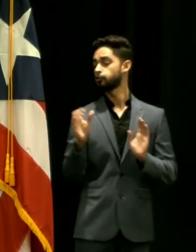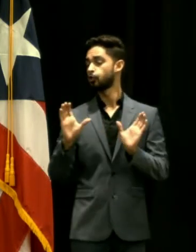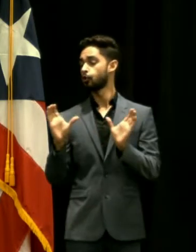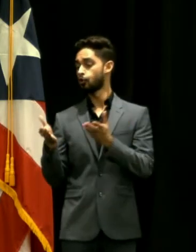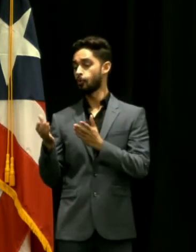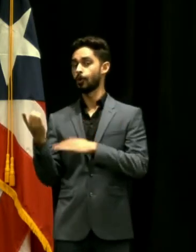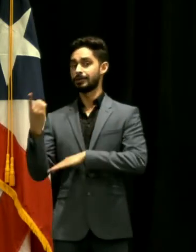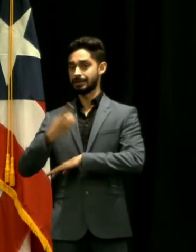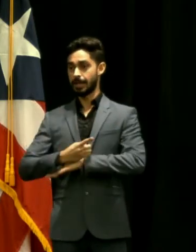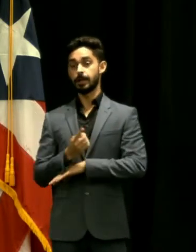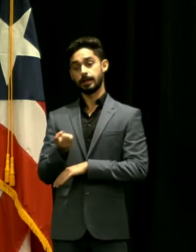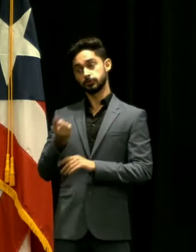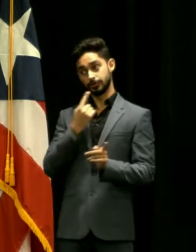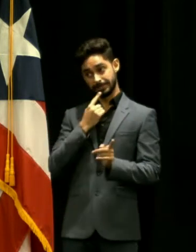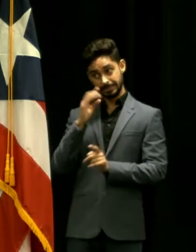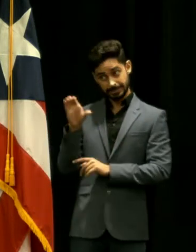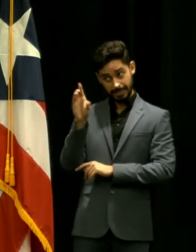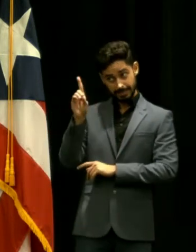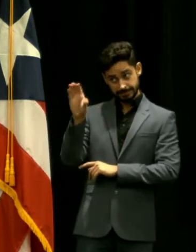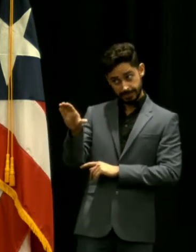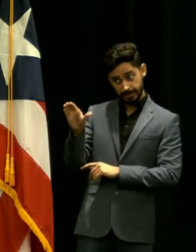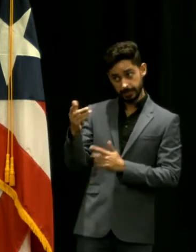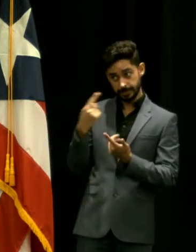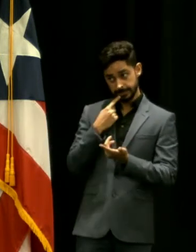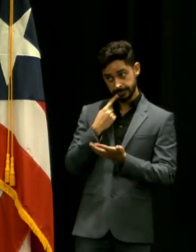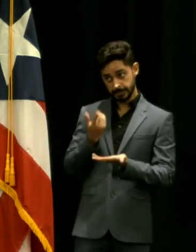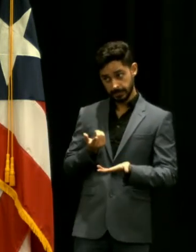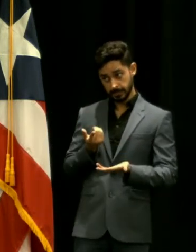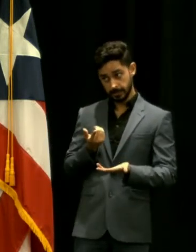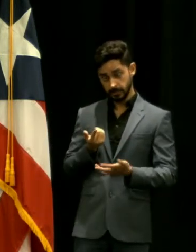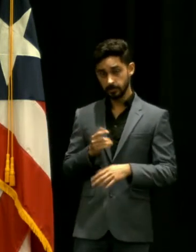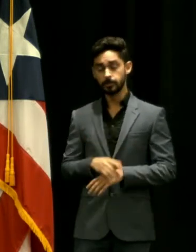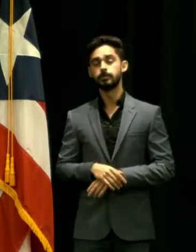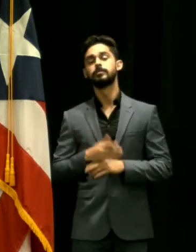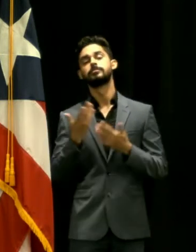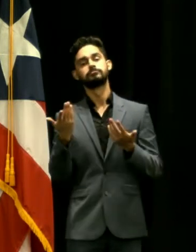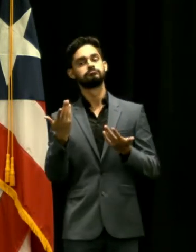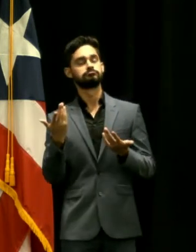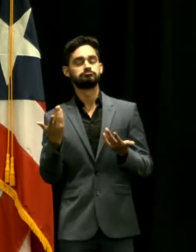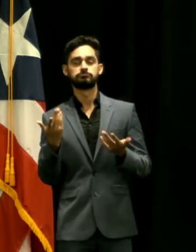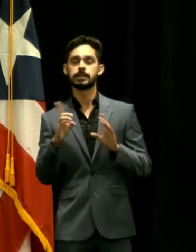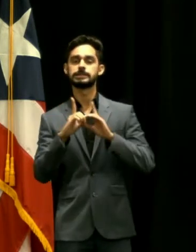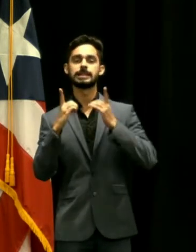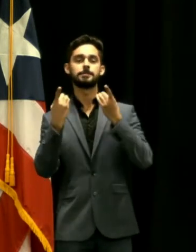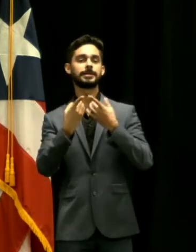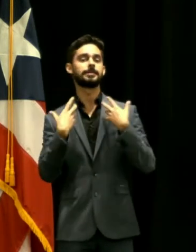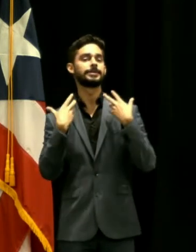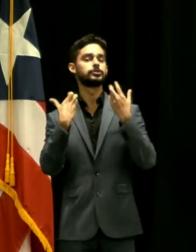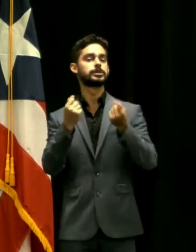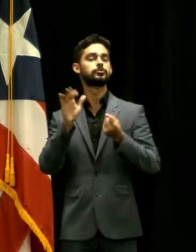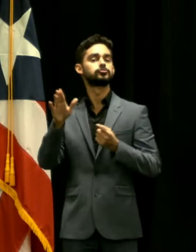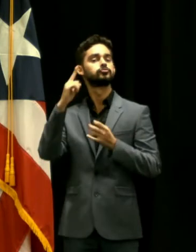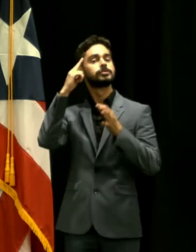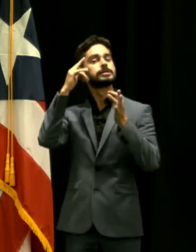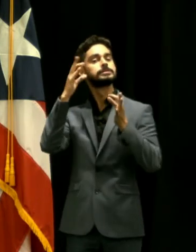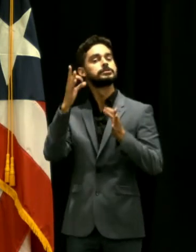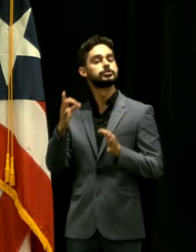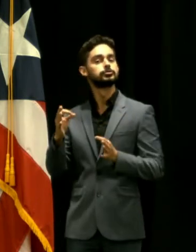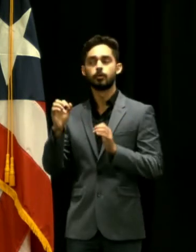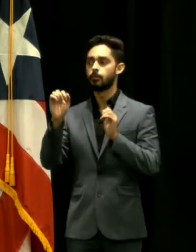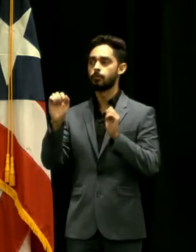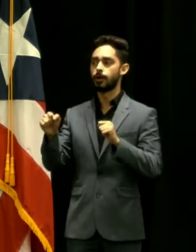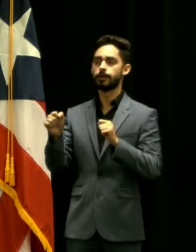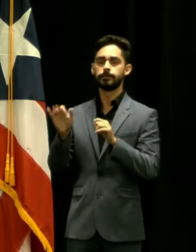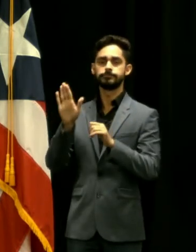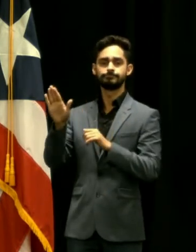eso lo dice el CDC si el departamento de salud es la entidad versada para expresarse sobre las guías